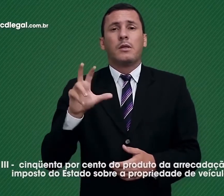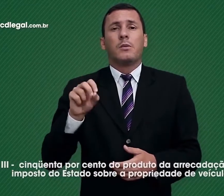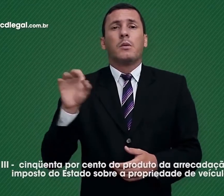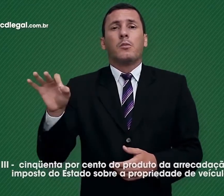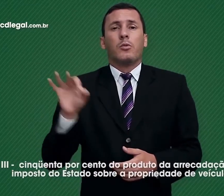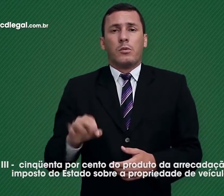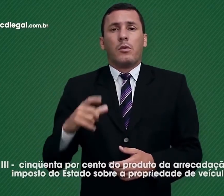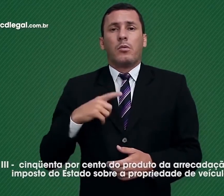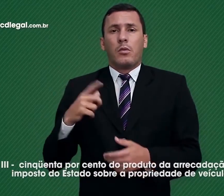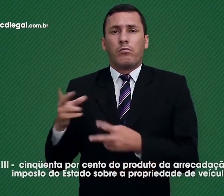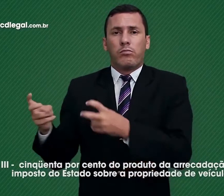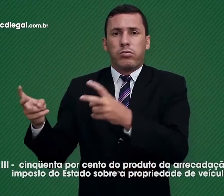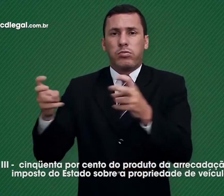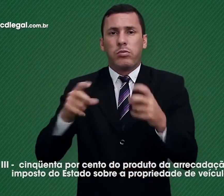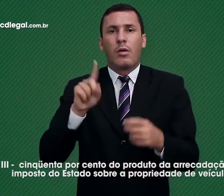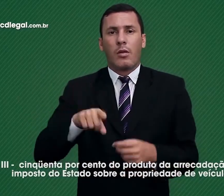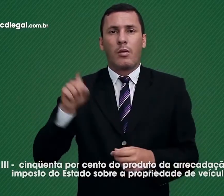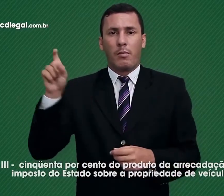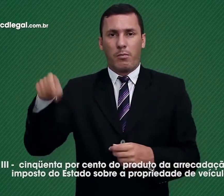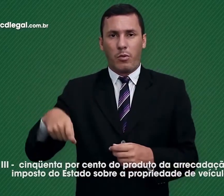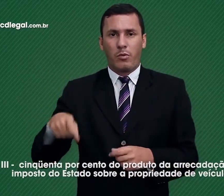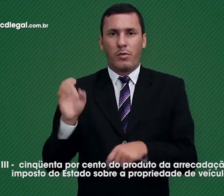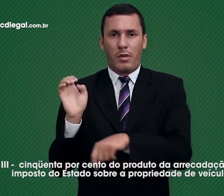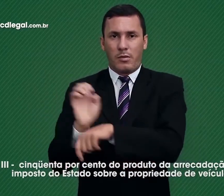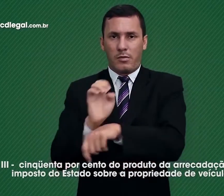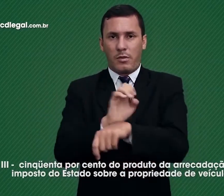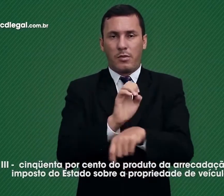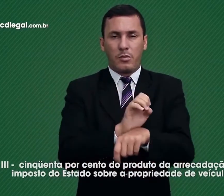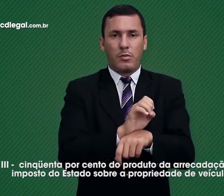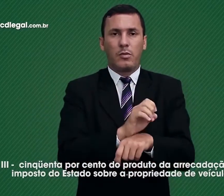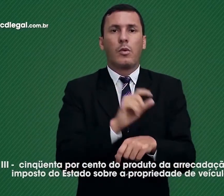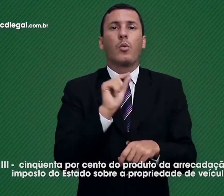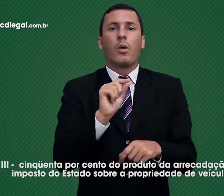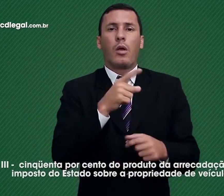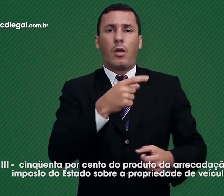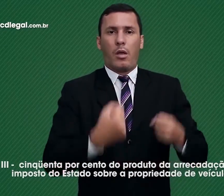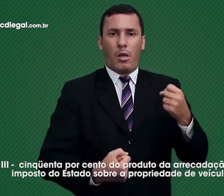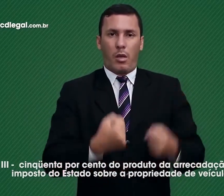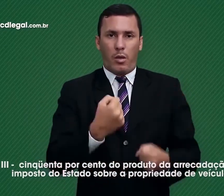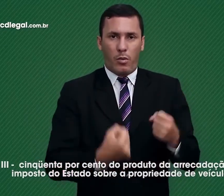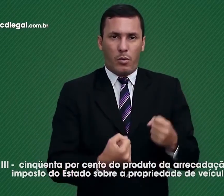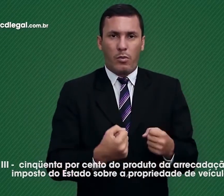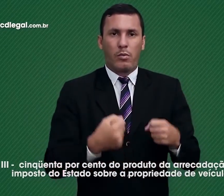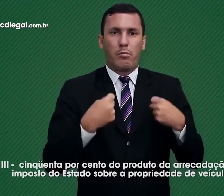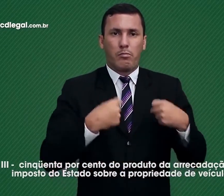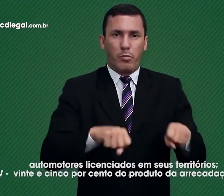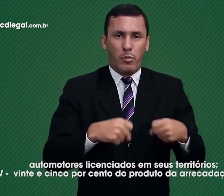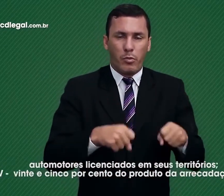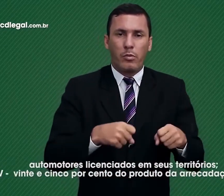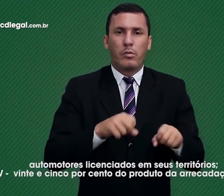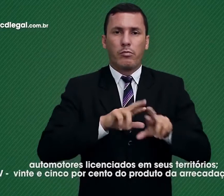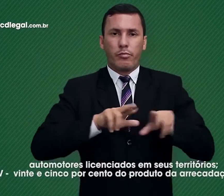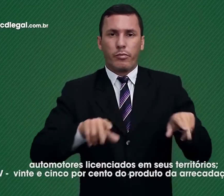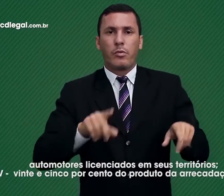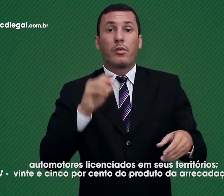50% do produto da arrecadação do imposto do Estado sobre a propriedade de veículos automotores